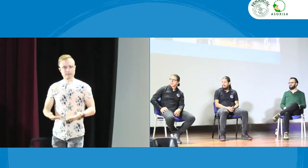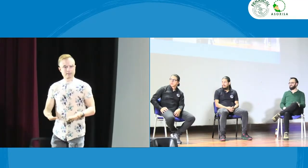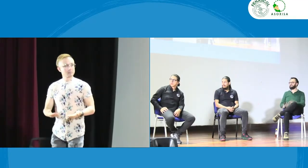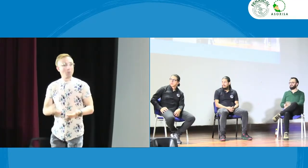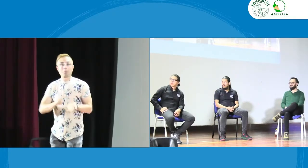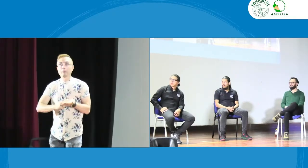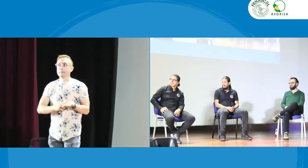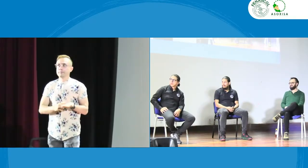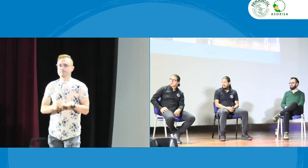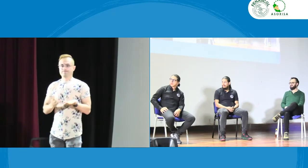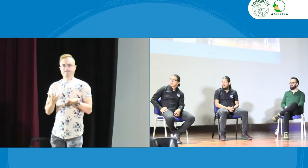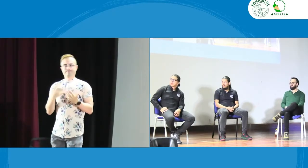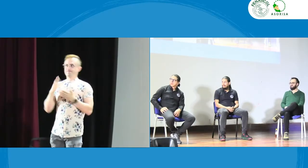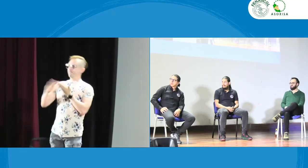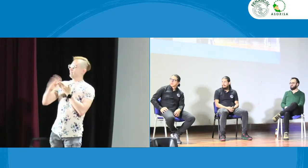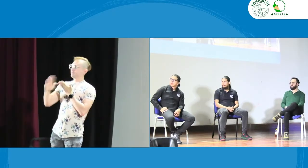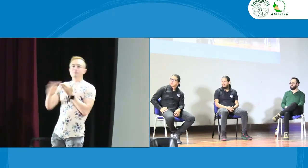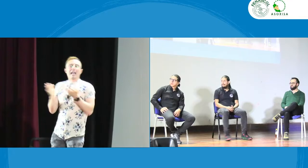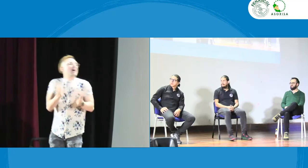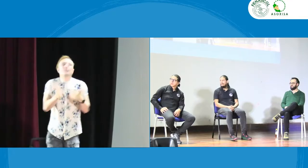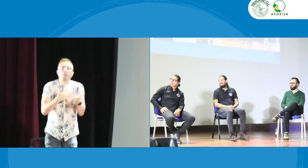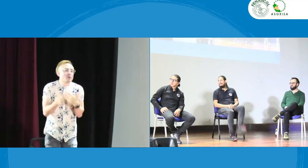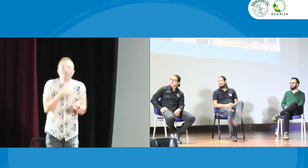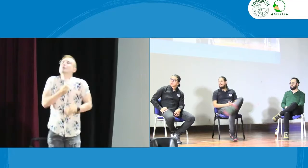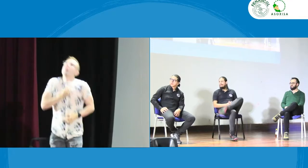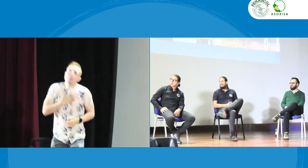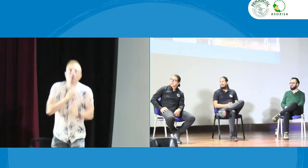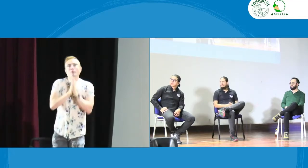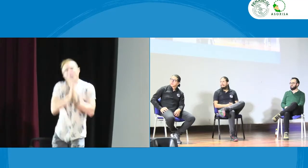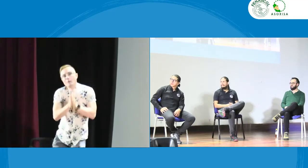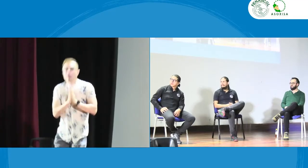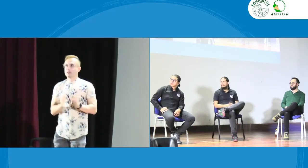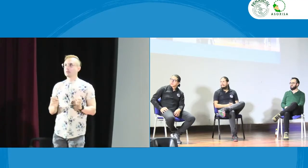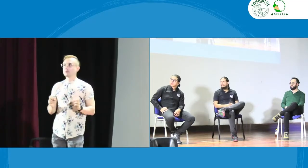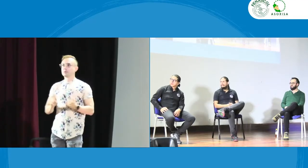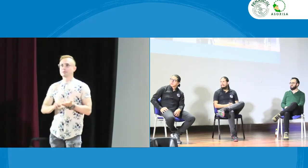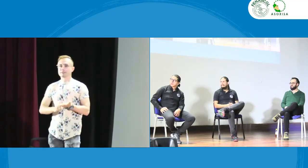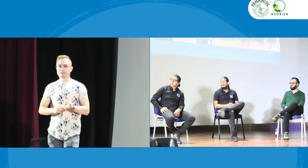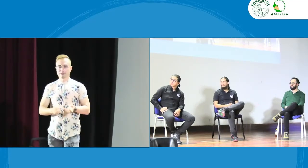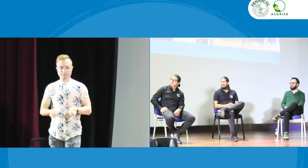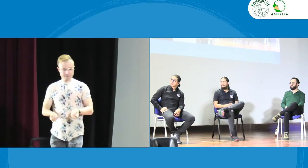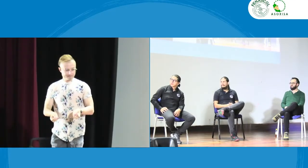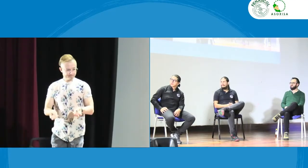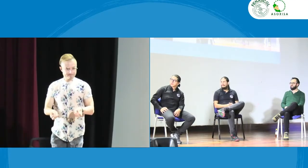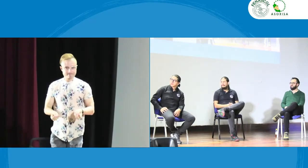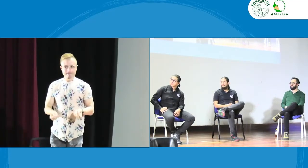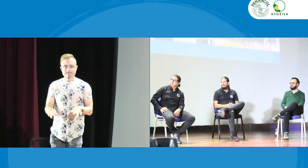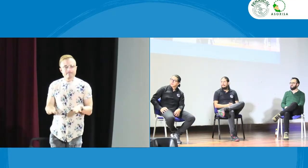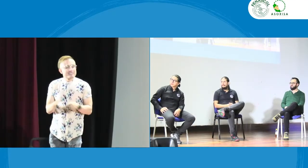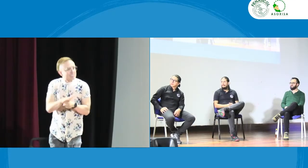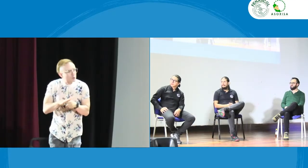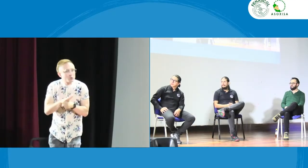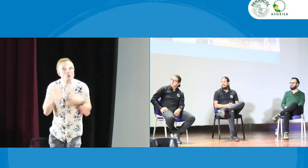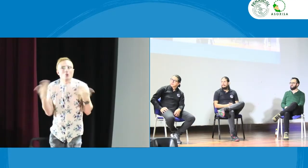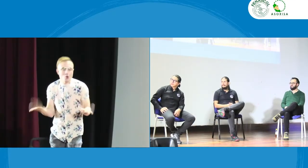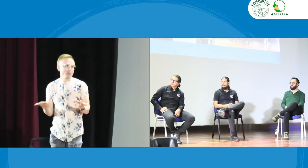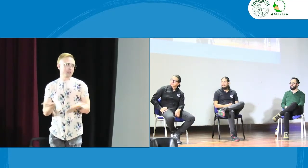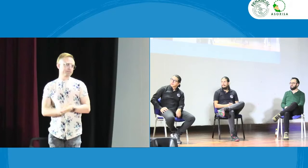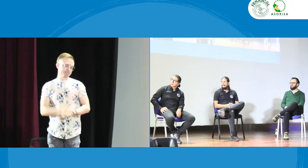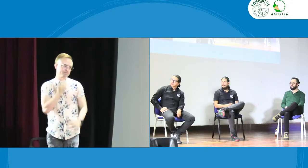servicio y se le da un cargo que pues que no es el propio y se le dice mire por favor ejerza el cargo